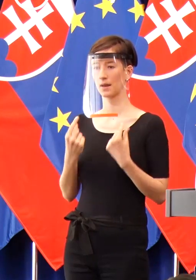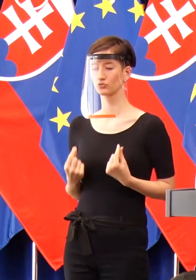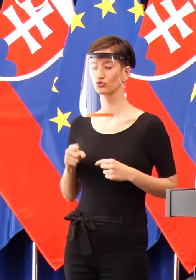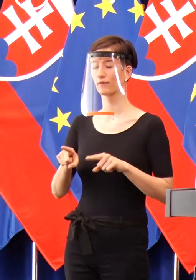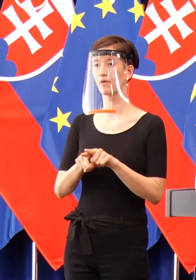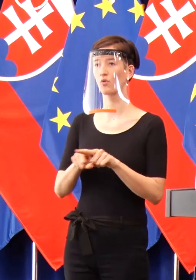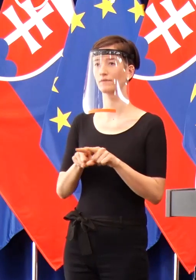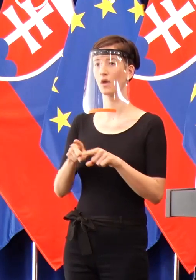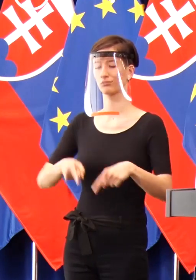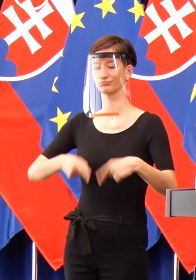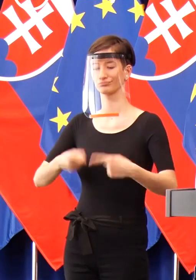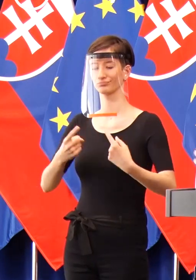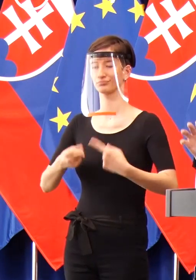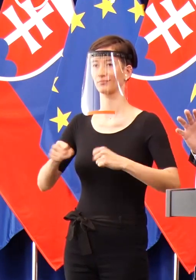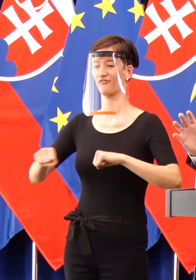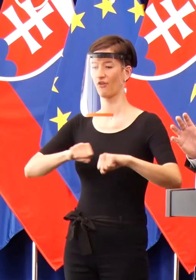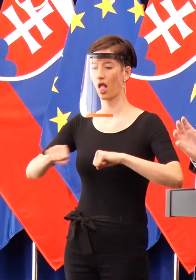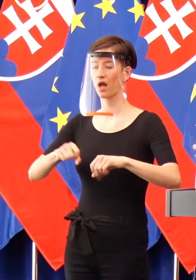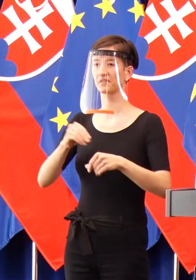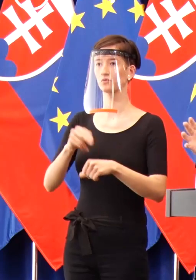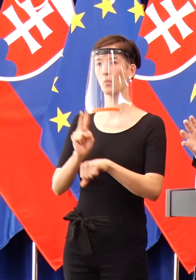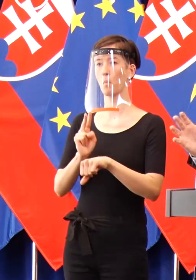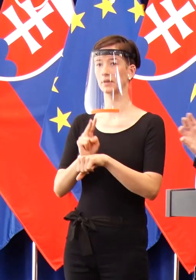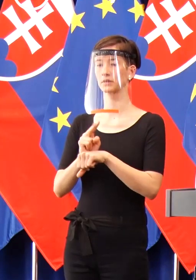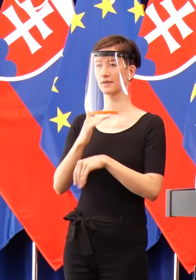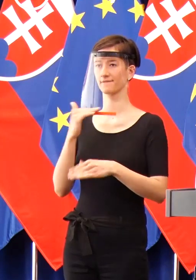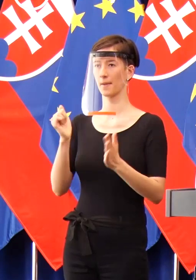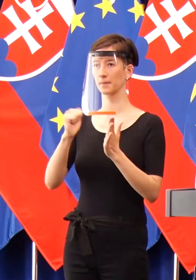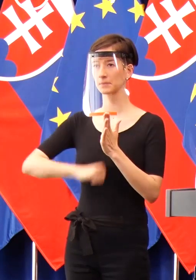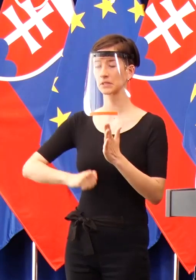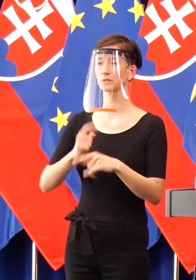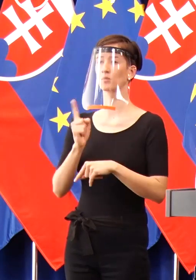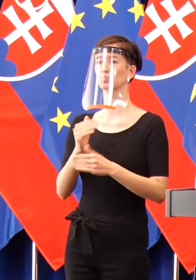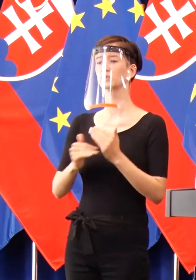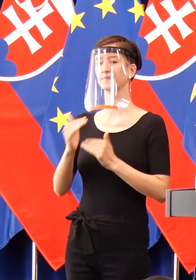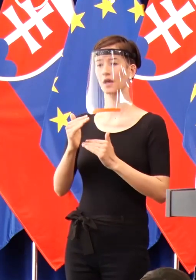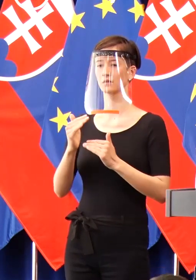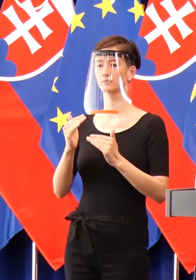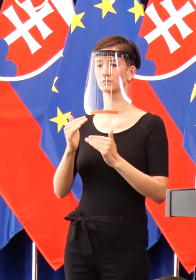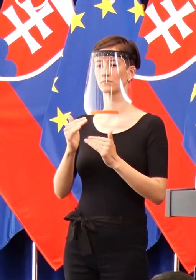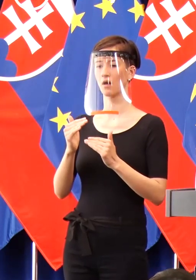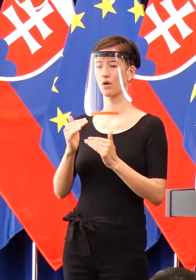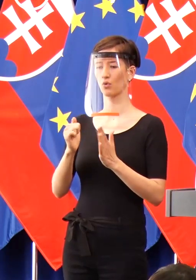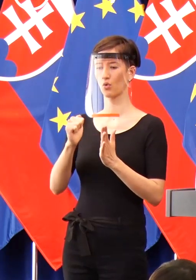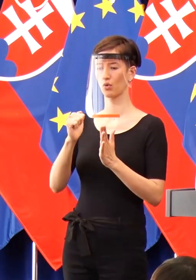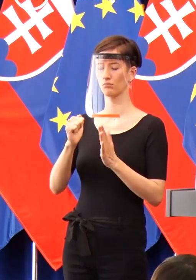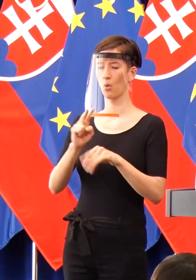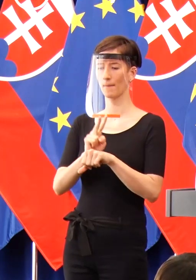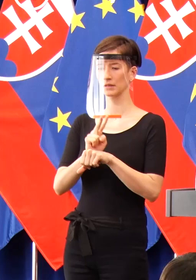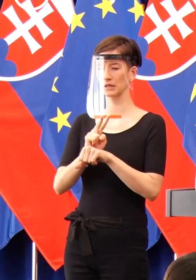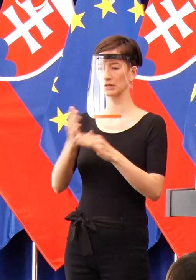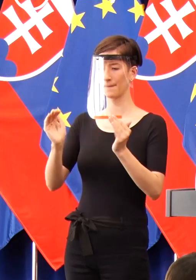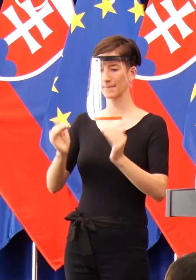že toto nie sú opatrenia, že my musíme ľudí učiť, číkať, prosiť a vyzývať z odpovednosti.